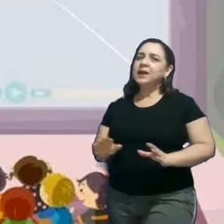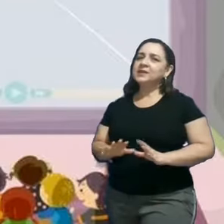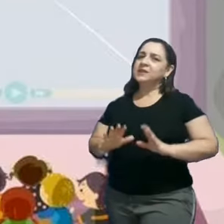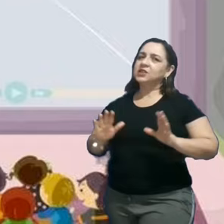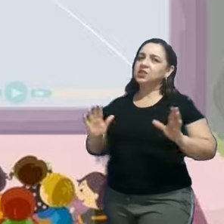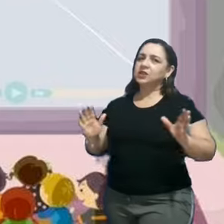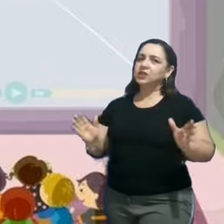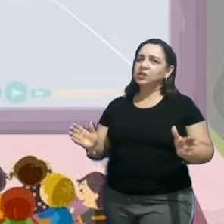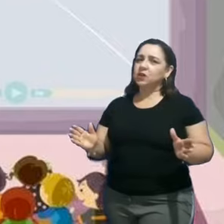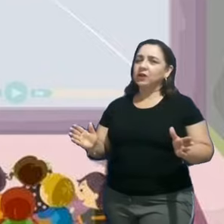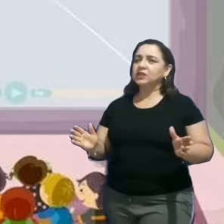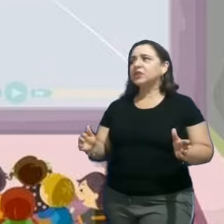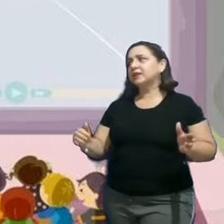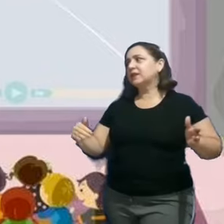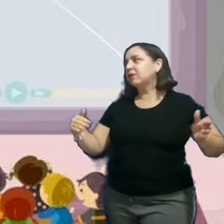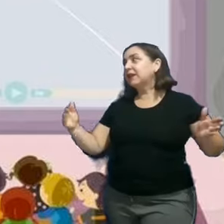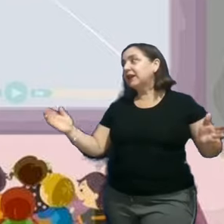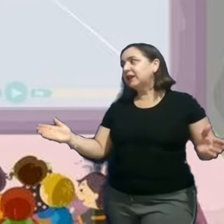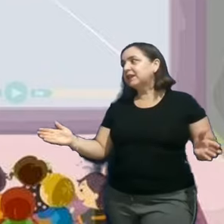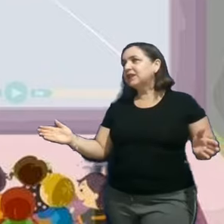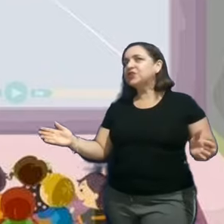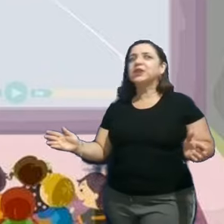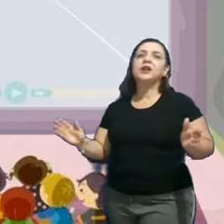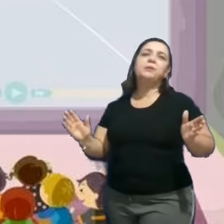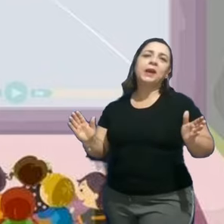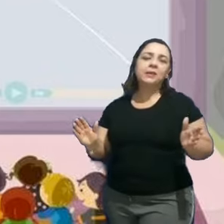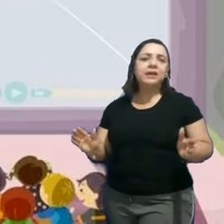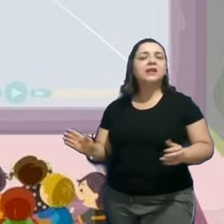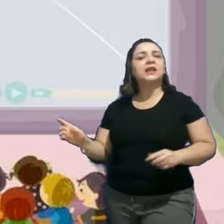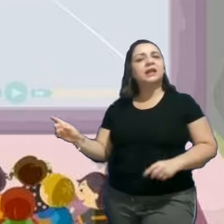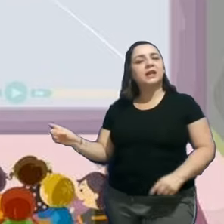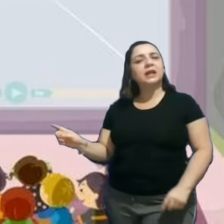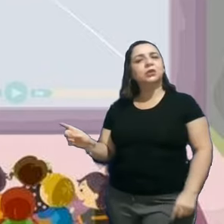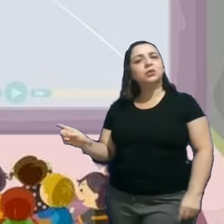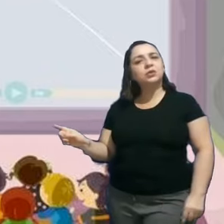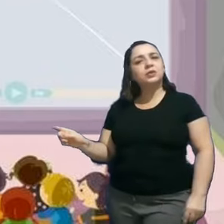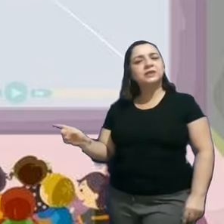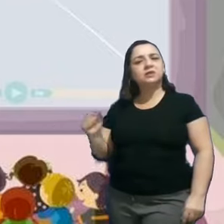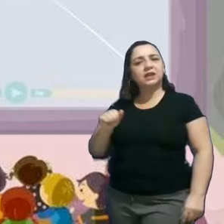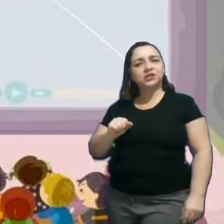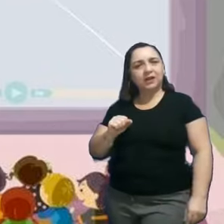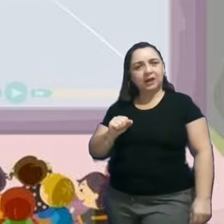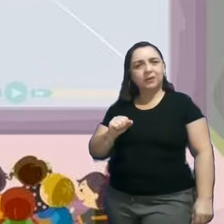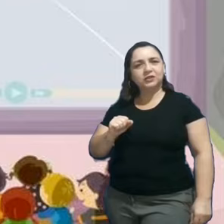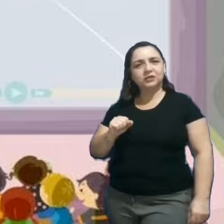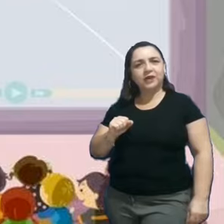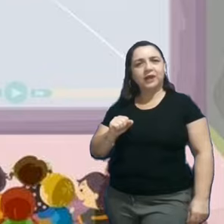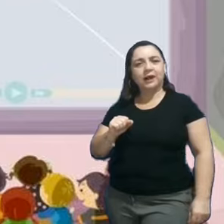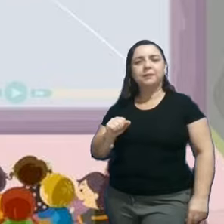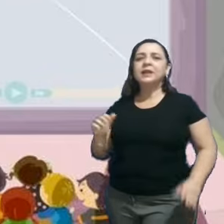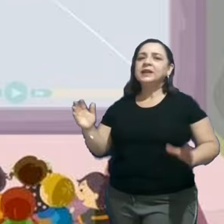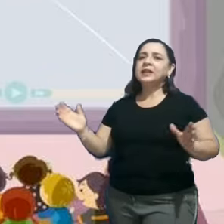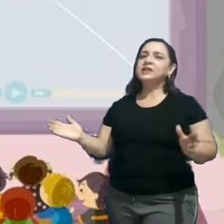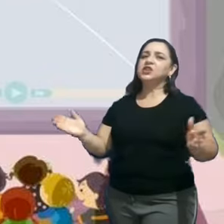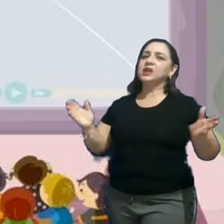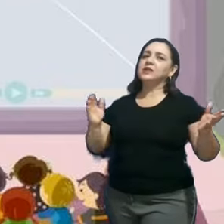Mas existem escolas que são grandes e permitem que tenha tudo isso que a tia acabou de falar. E existem as